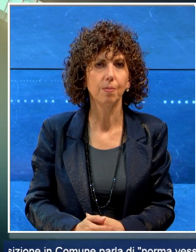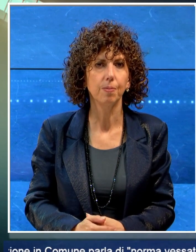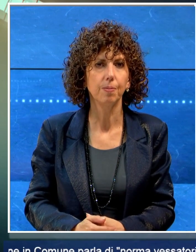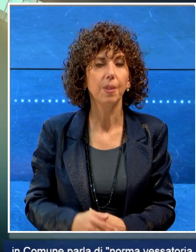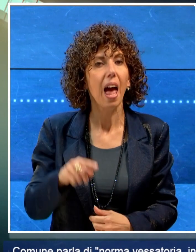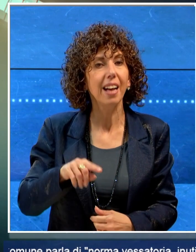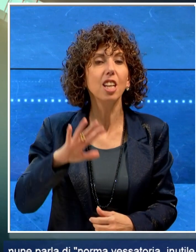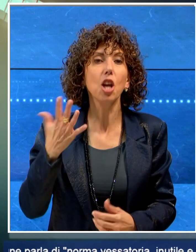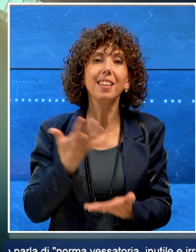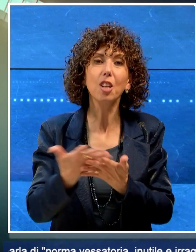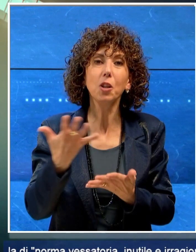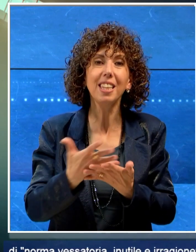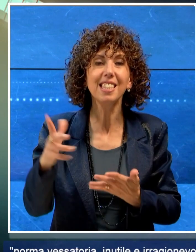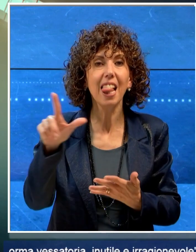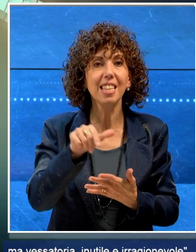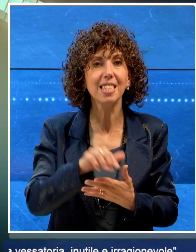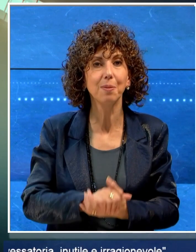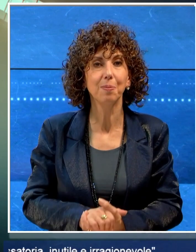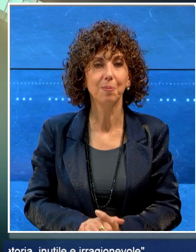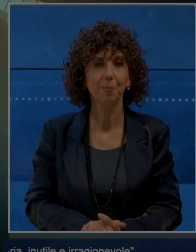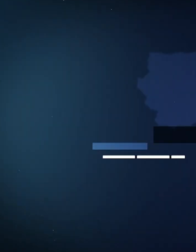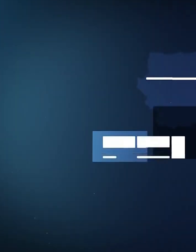E adesso le altre notizie del TGLIS.